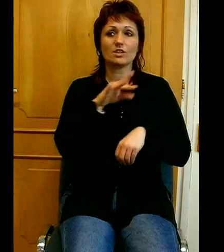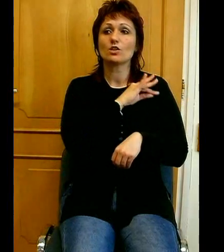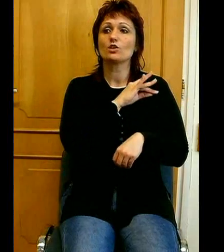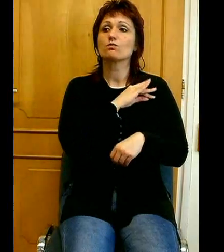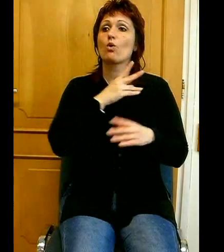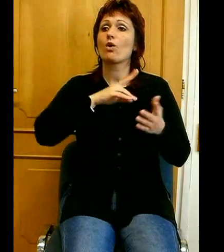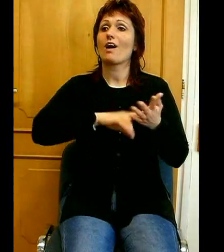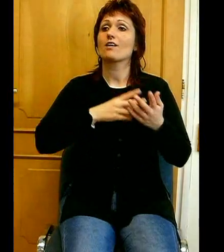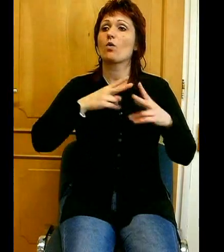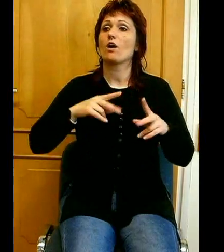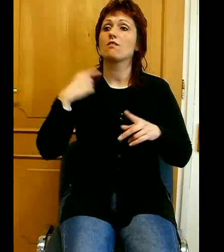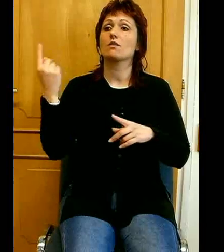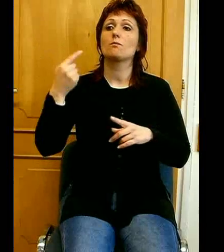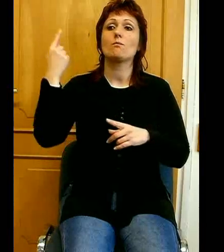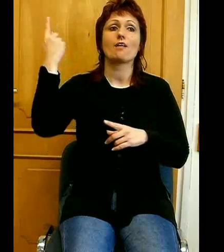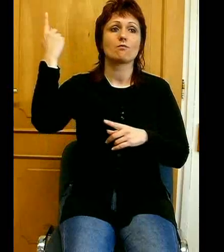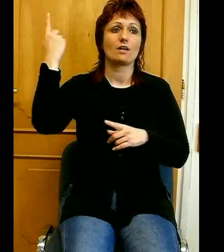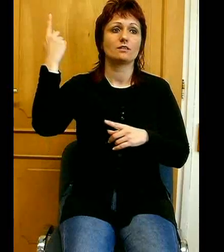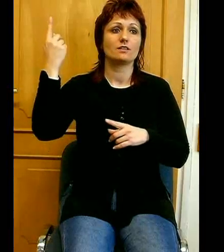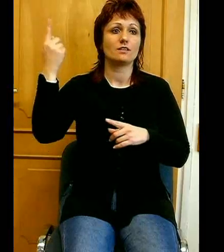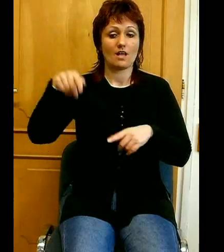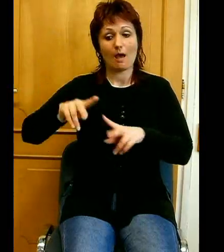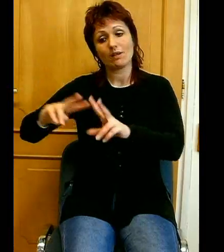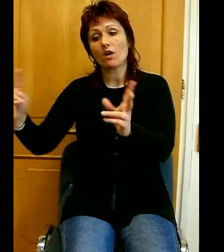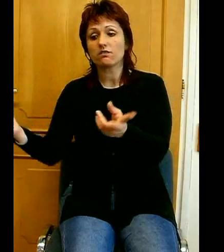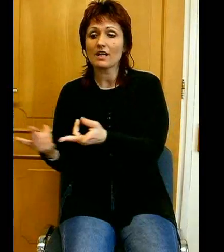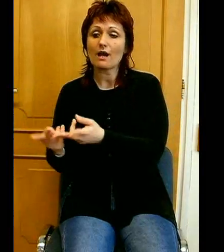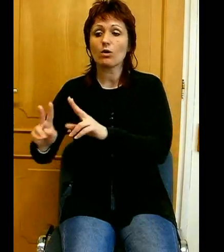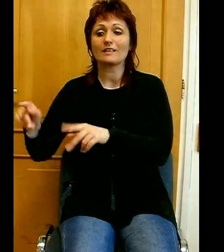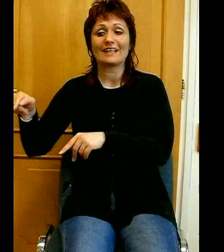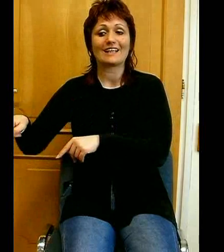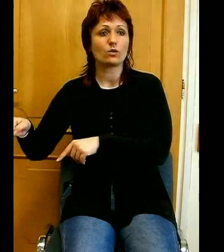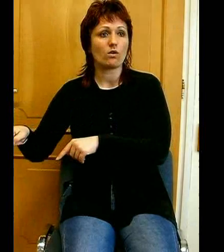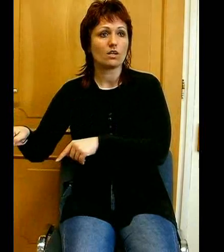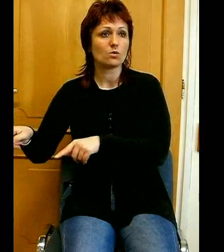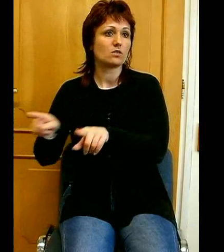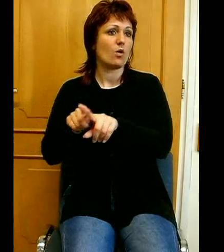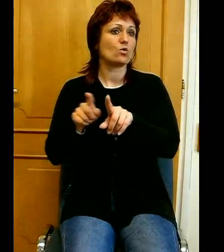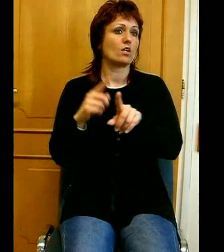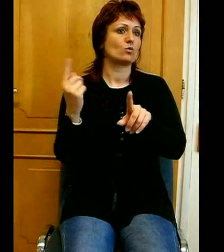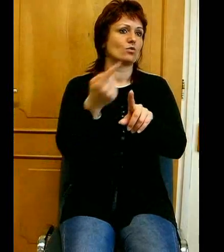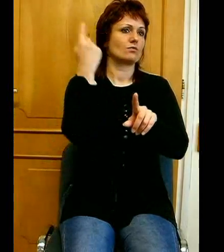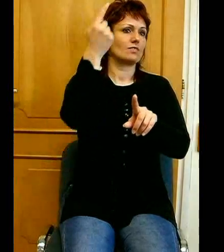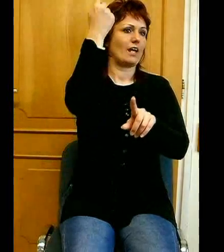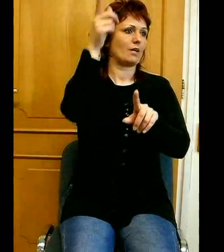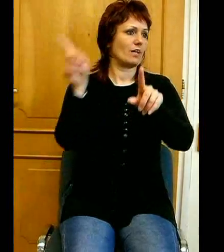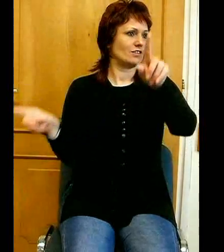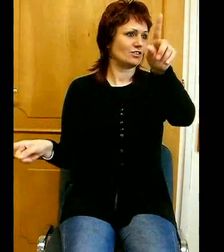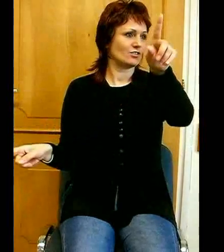Itthon vagyunk itt a világban, és otthon vagyunk az égben is. És a harmadik kérdésünk az,